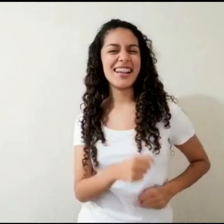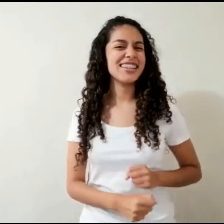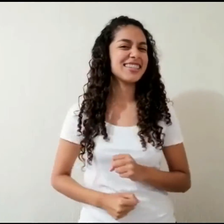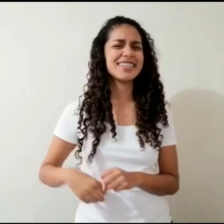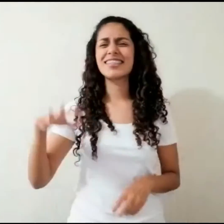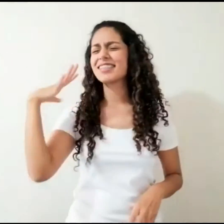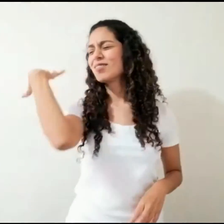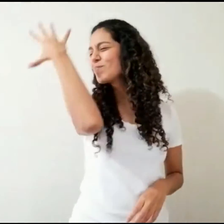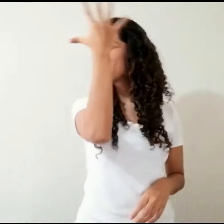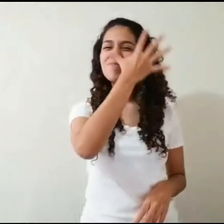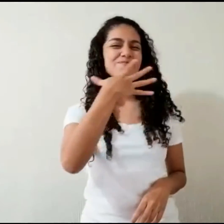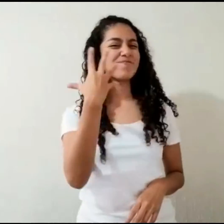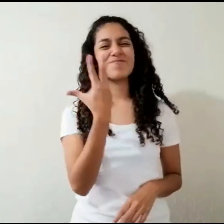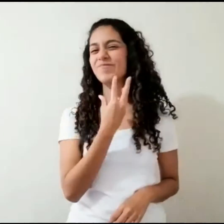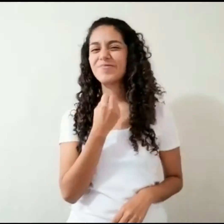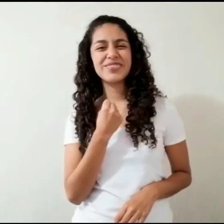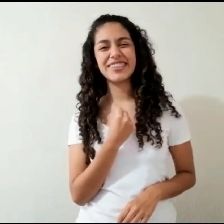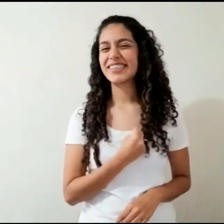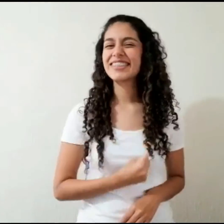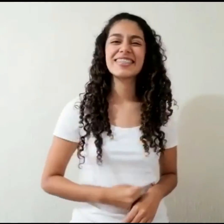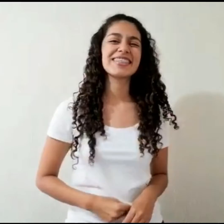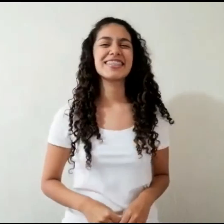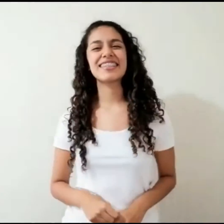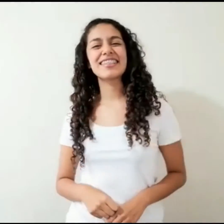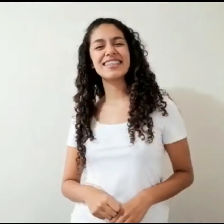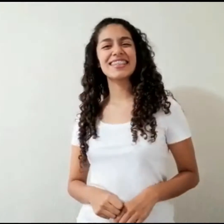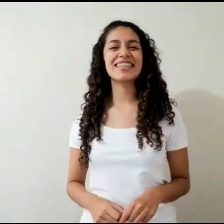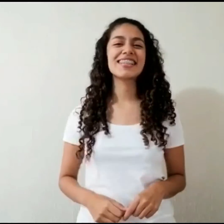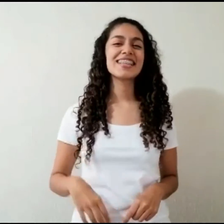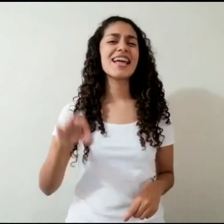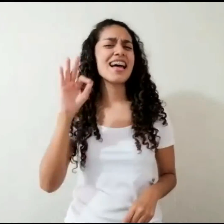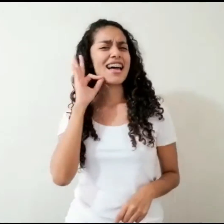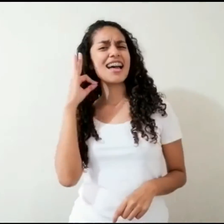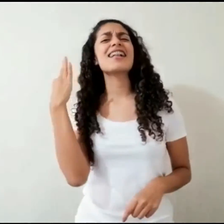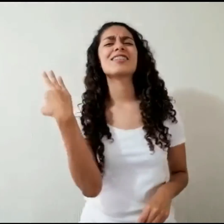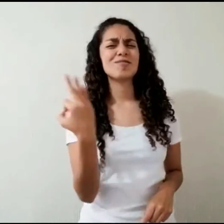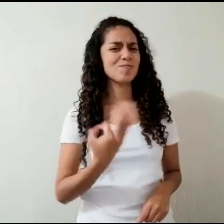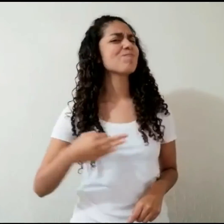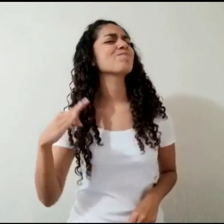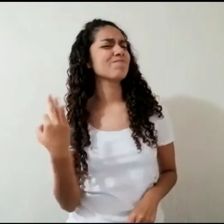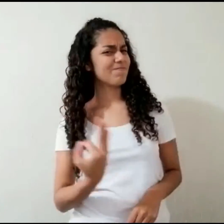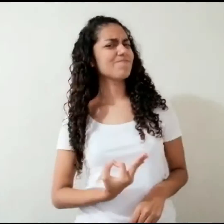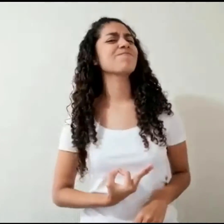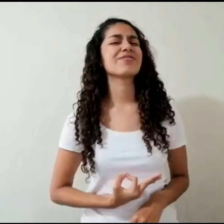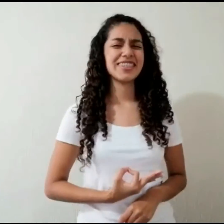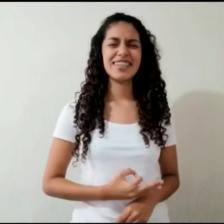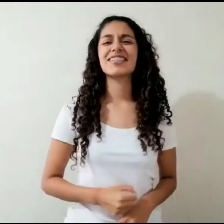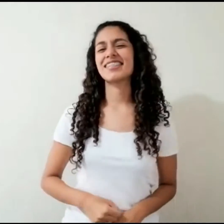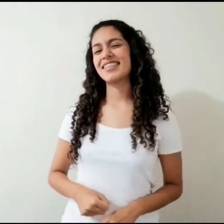Hala, ala Ala, ala bonito Ala, ala que